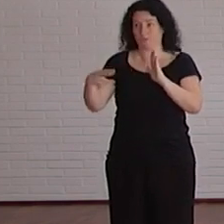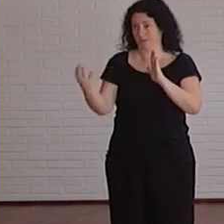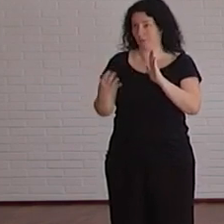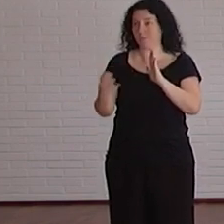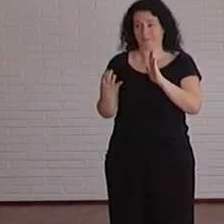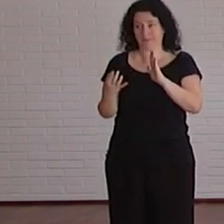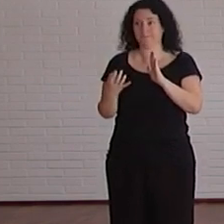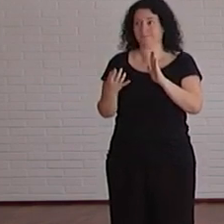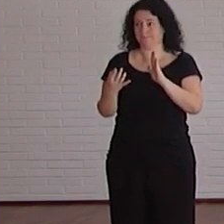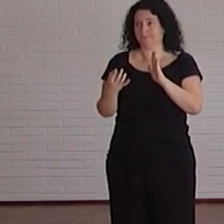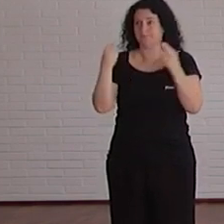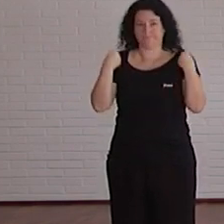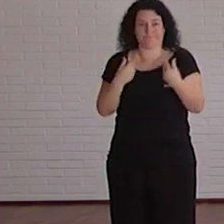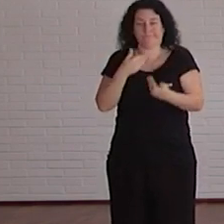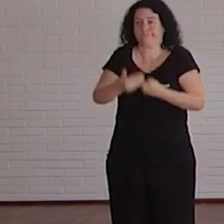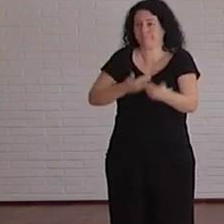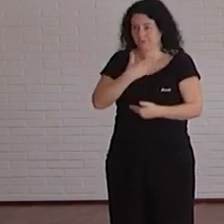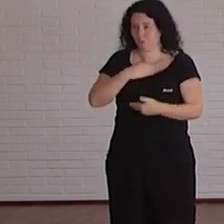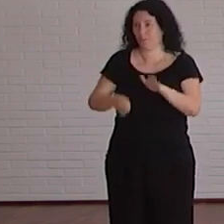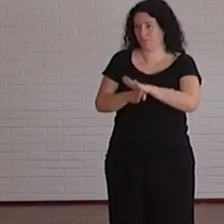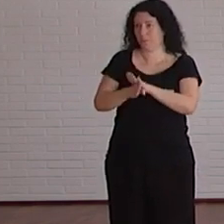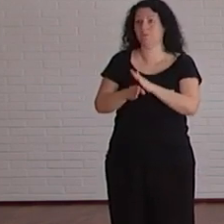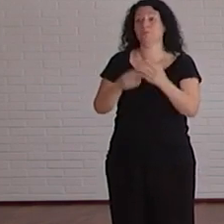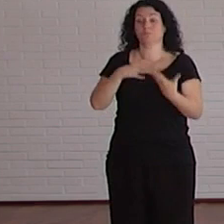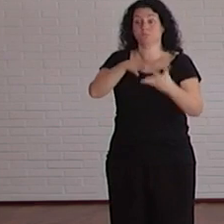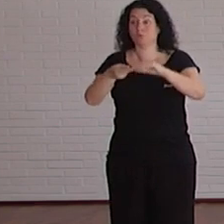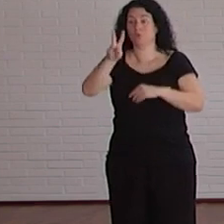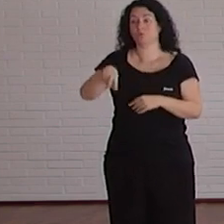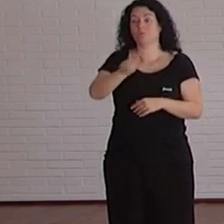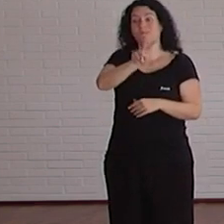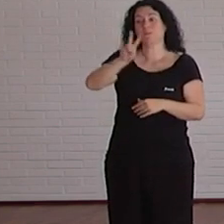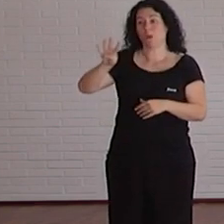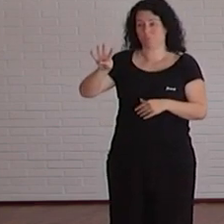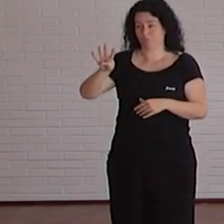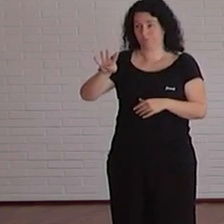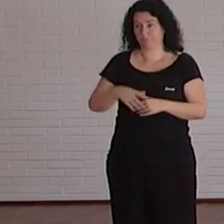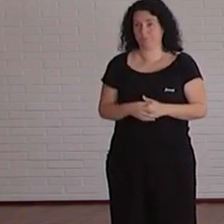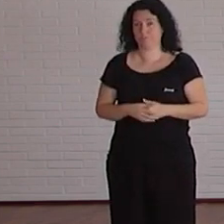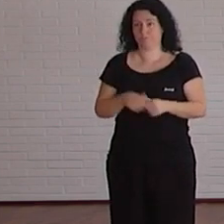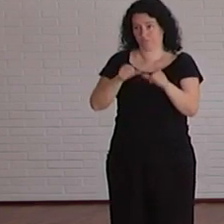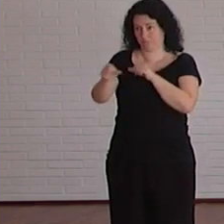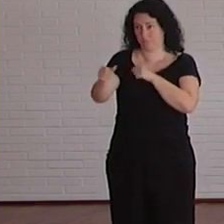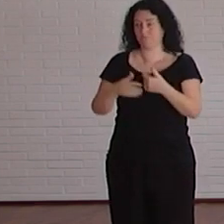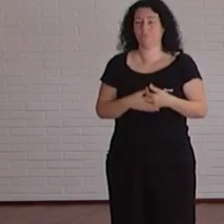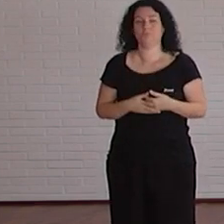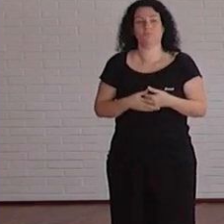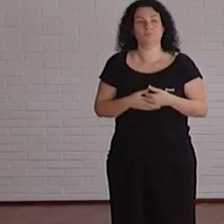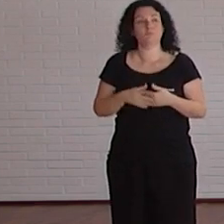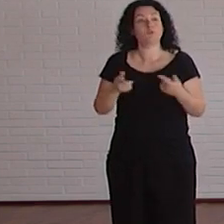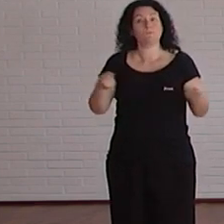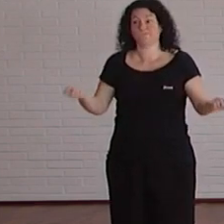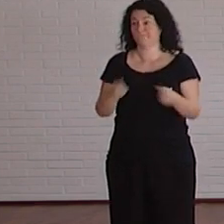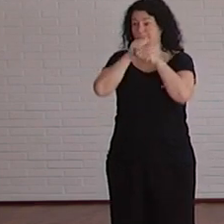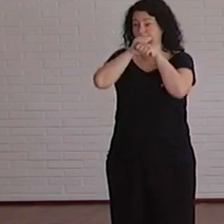que se aplicara a la productividad del PAS y ser aplicable a partir de 2024. Hemos querido anunciarlo con